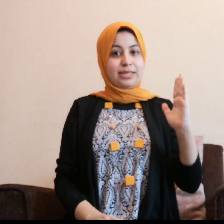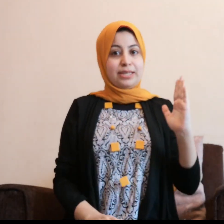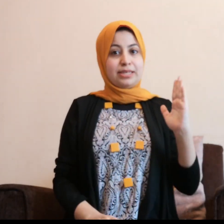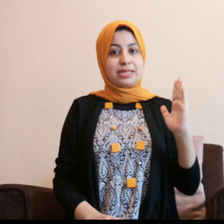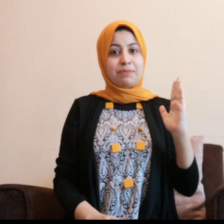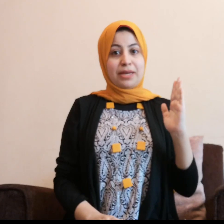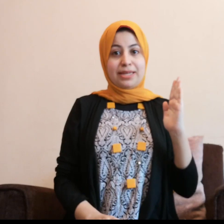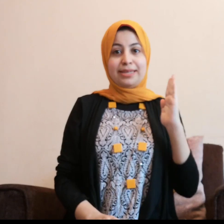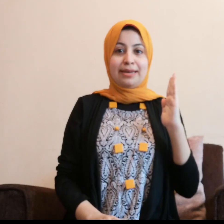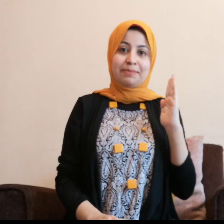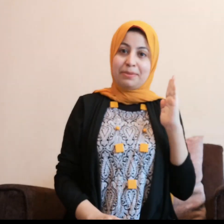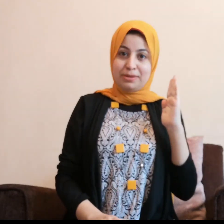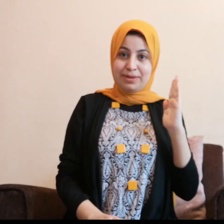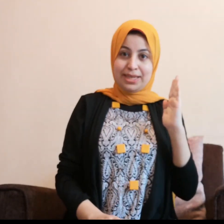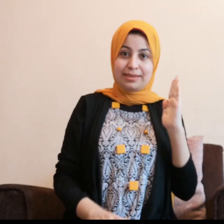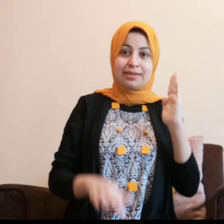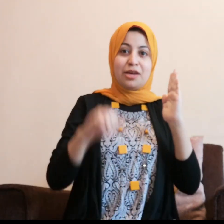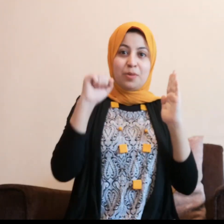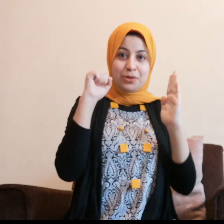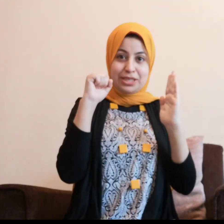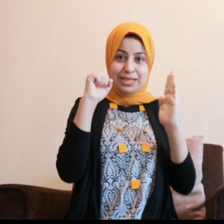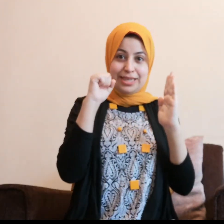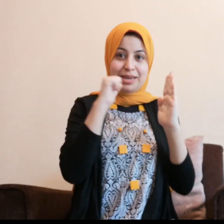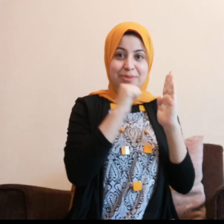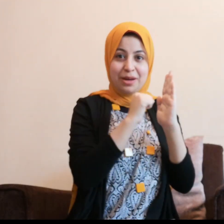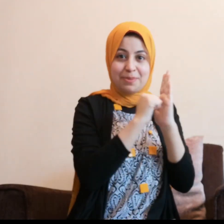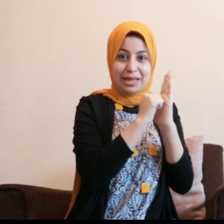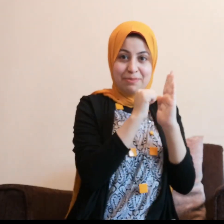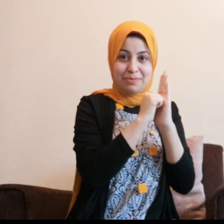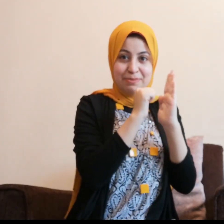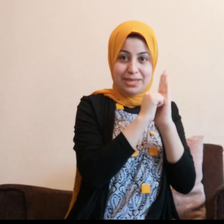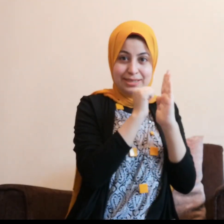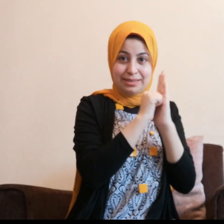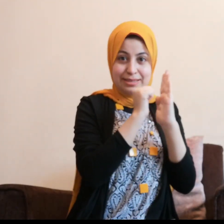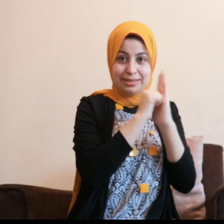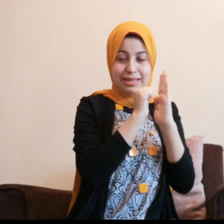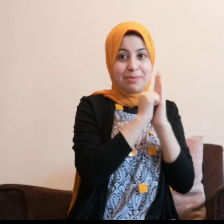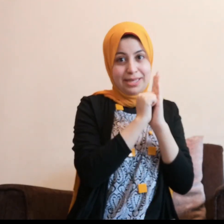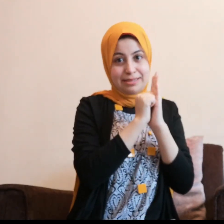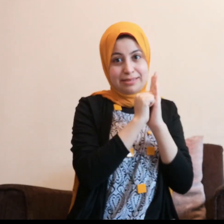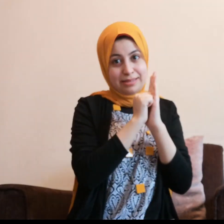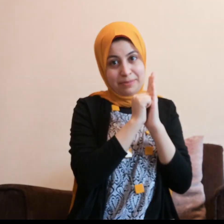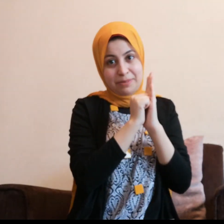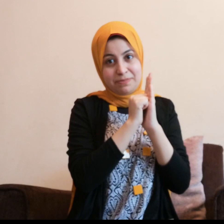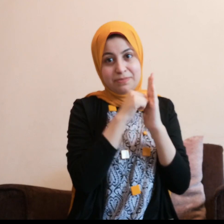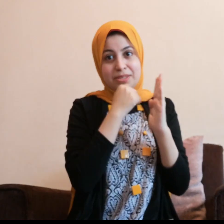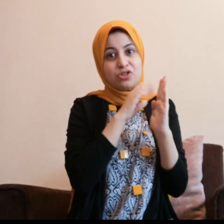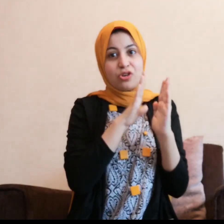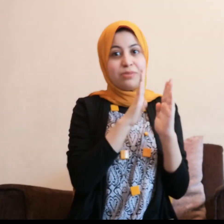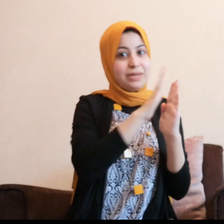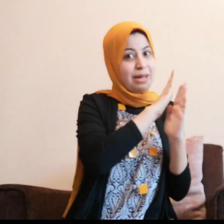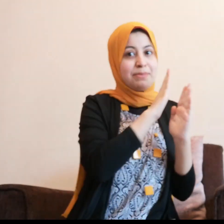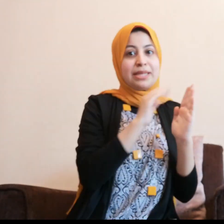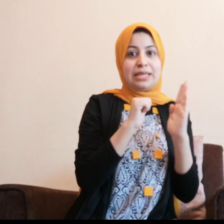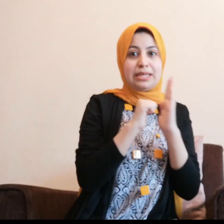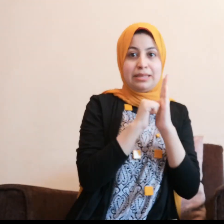ادينا دي سابتة كده ده باب البيت ودي ادينا اللي تتخبط على باب البيت ده بيت تمام دي اشارة بيت عما تانيات